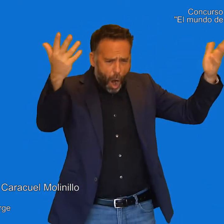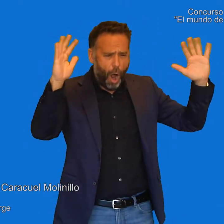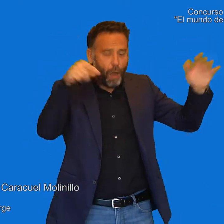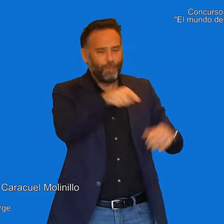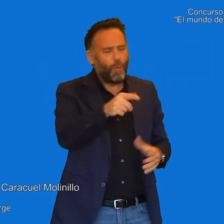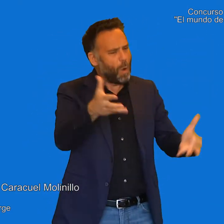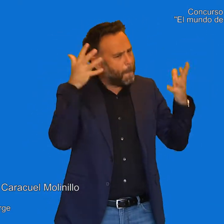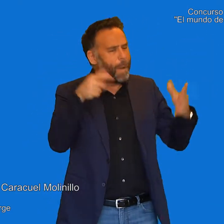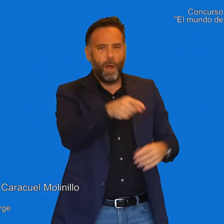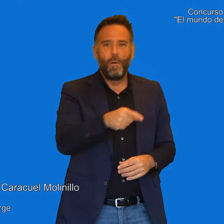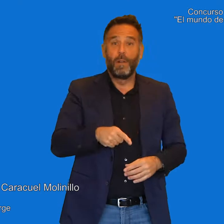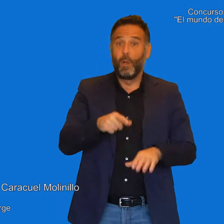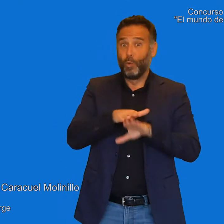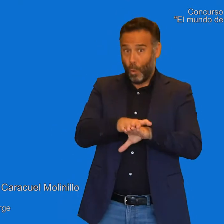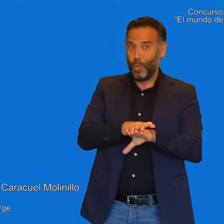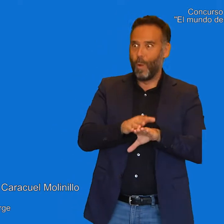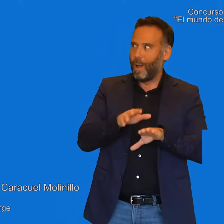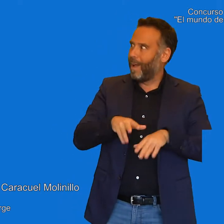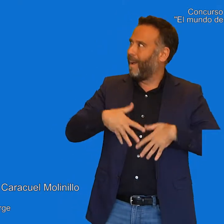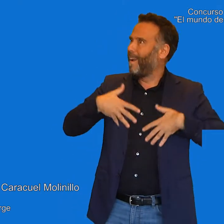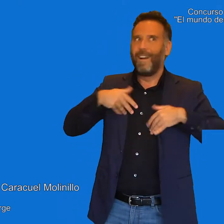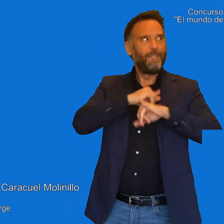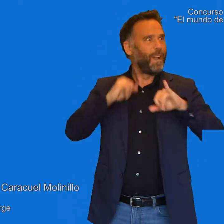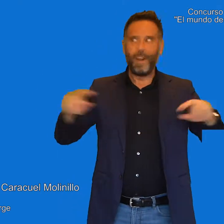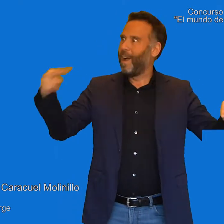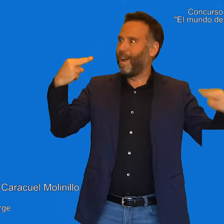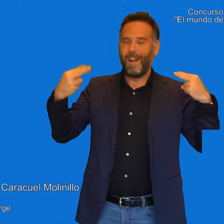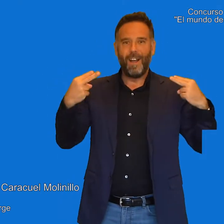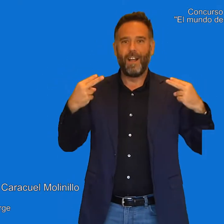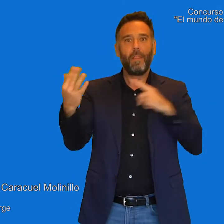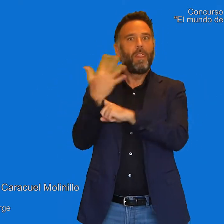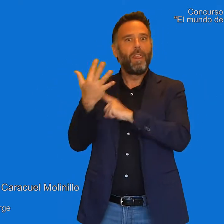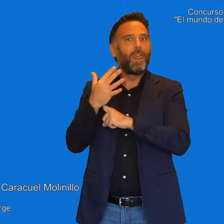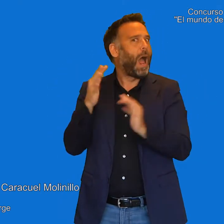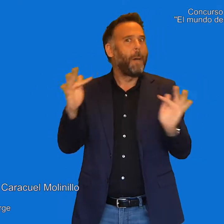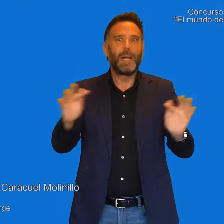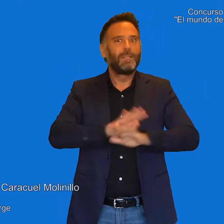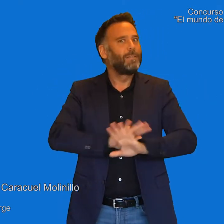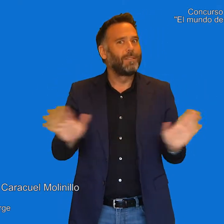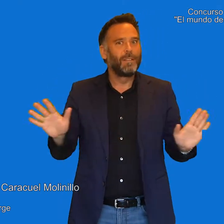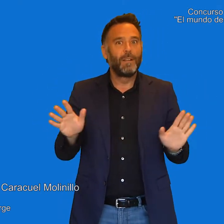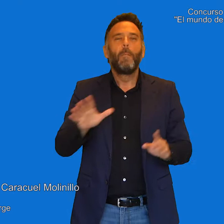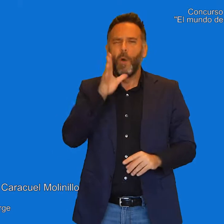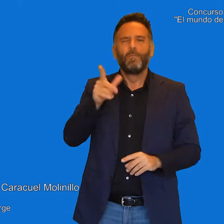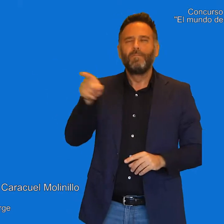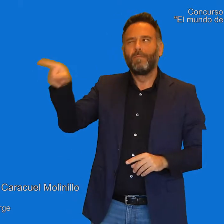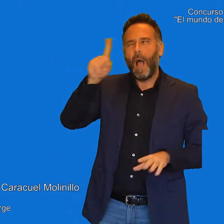Jorge. La tortuga Jorge se puso muy feliz y ya no se burlaban más de él porque les enseñó una lección.